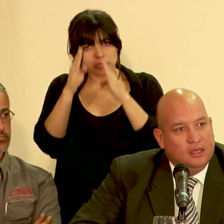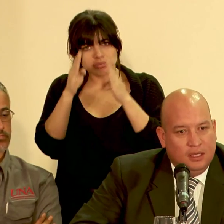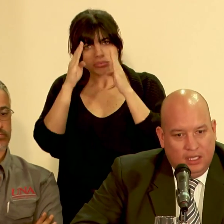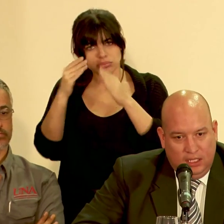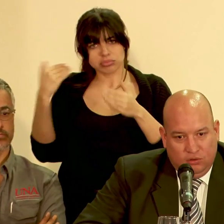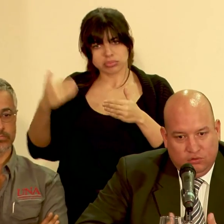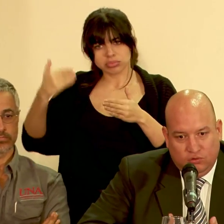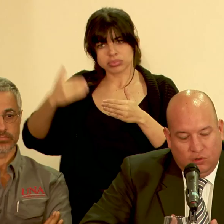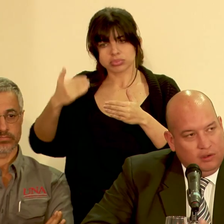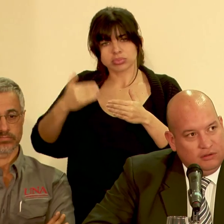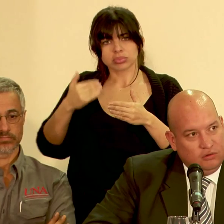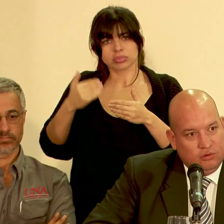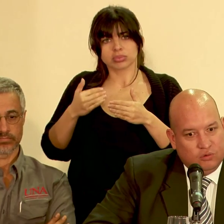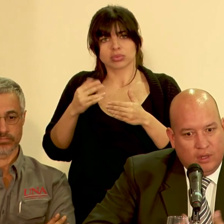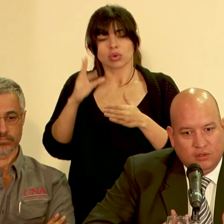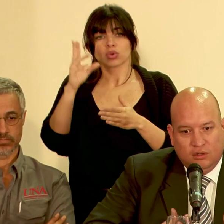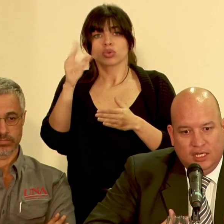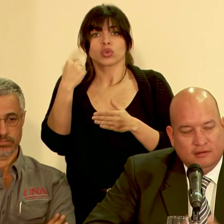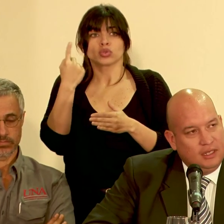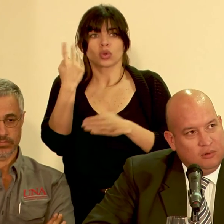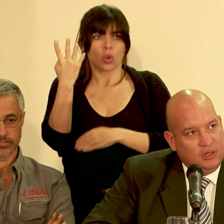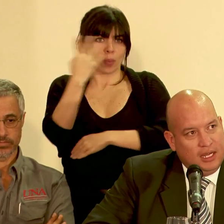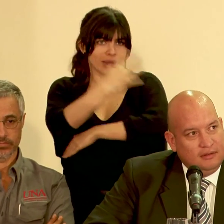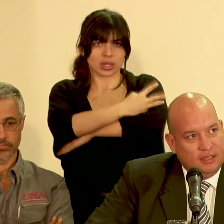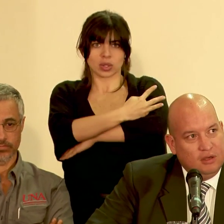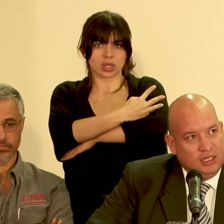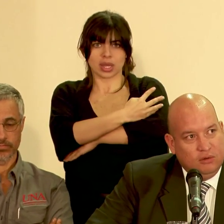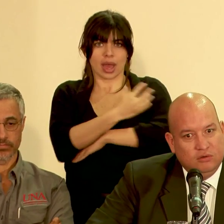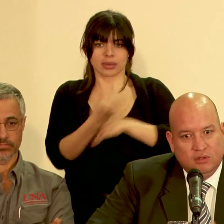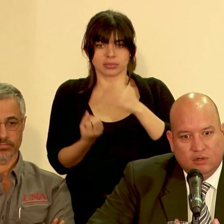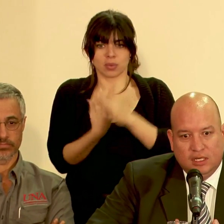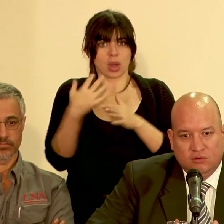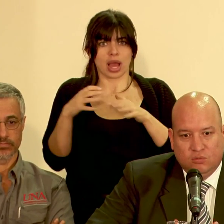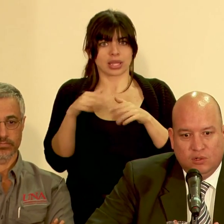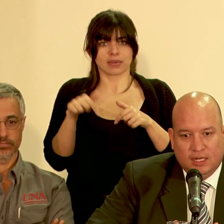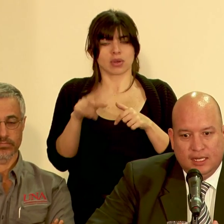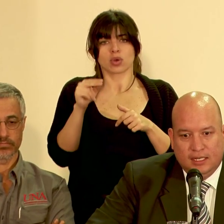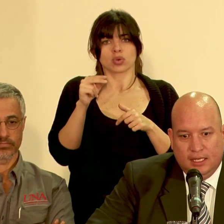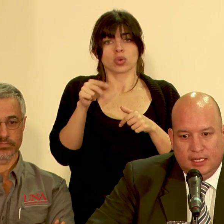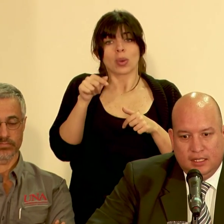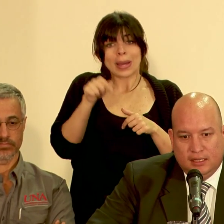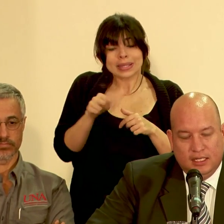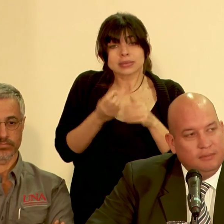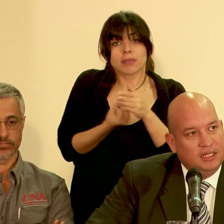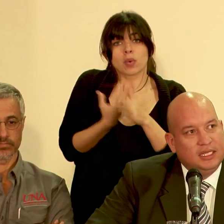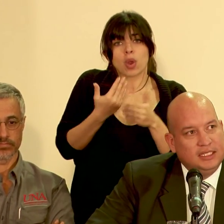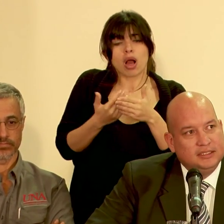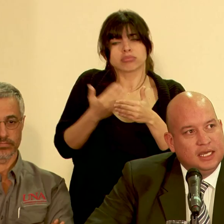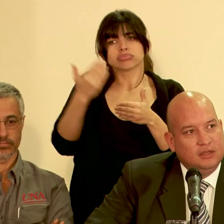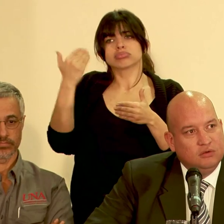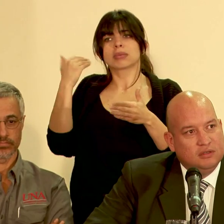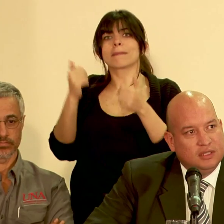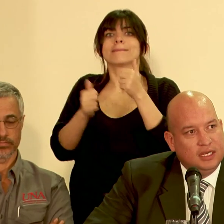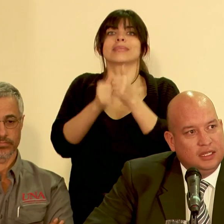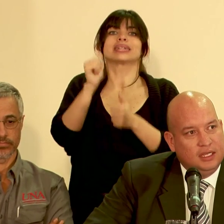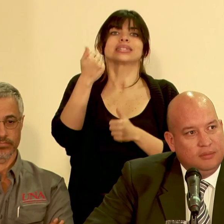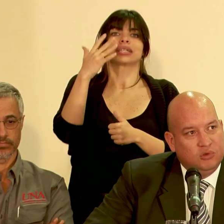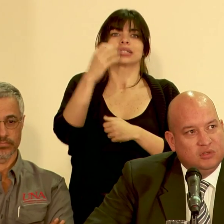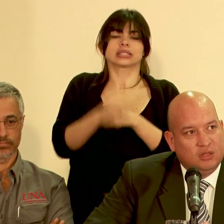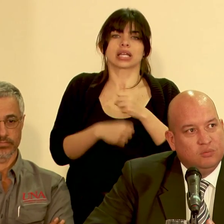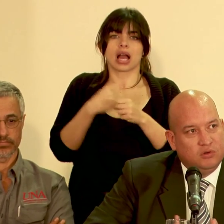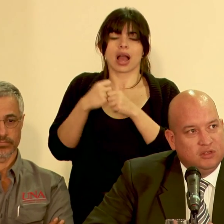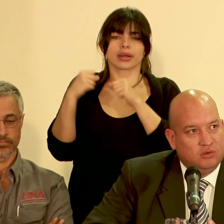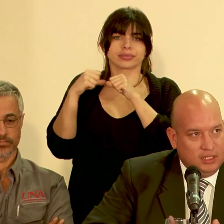y no son sólo estos cuatro días que el volcán ha estado activo sino que es un volcán que ya tiene más de 15 años de estar